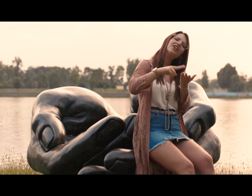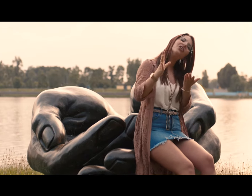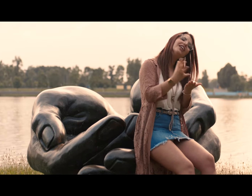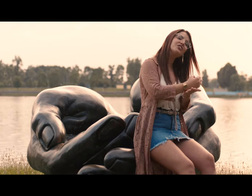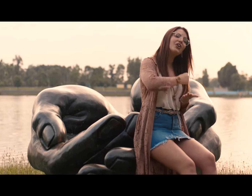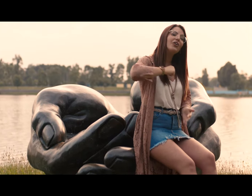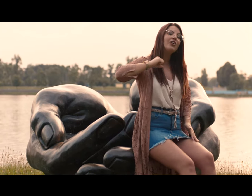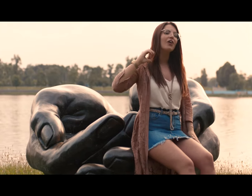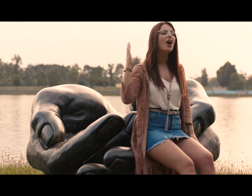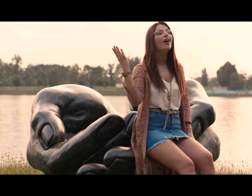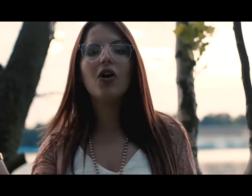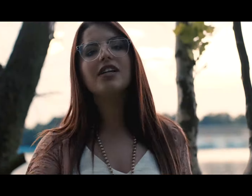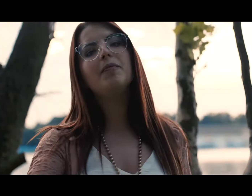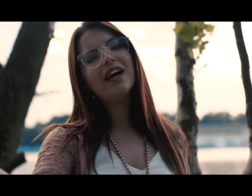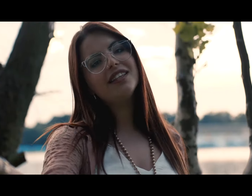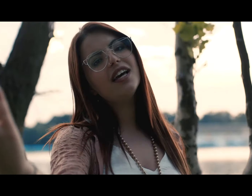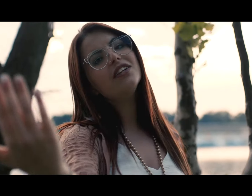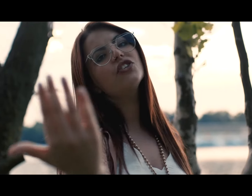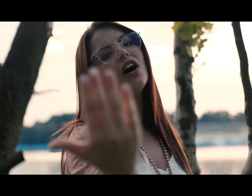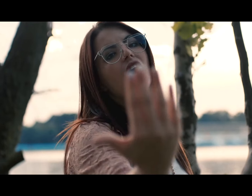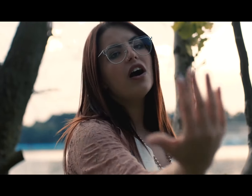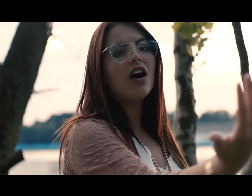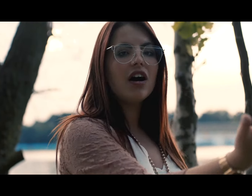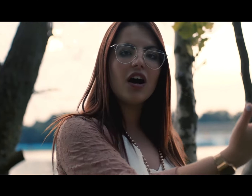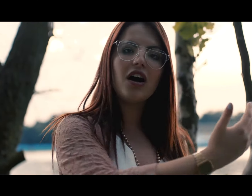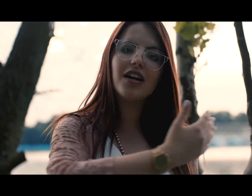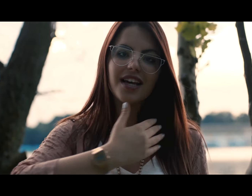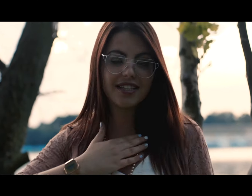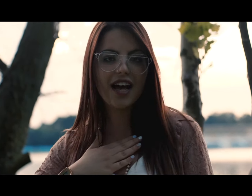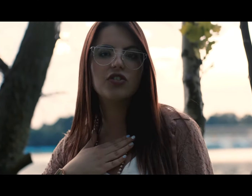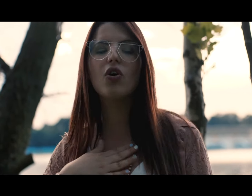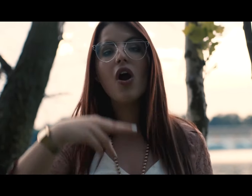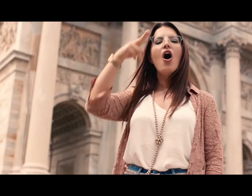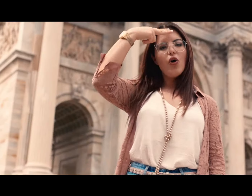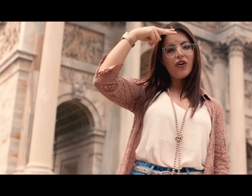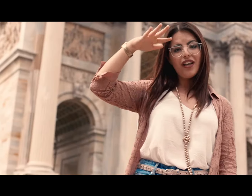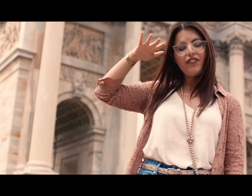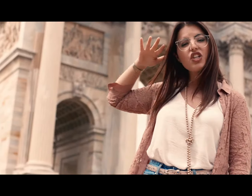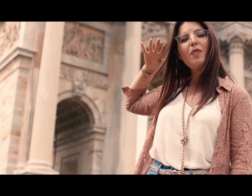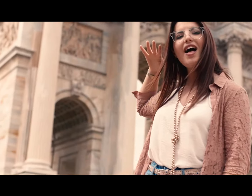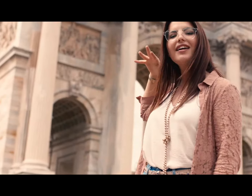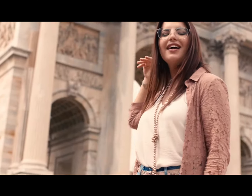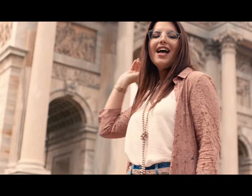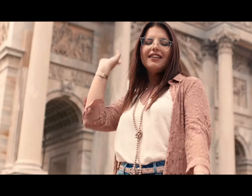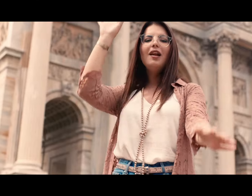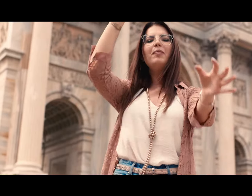colleziono Ogni parte di ciò Ogni è stato Ogni flashback del